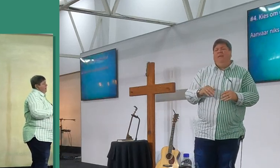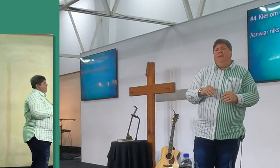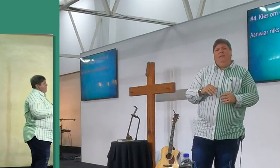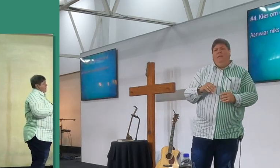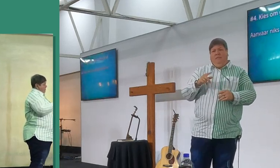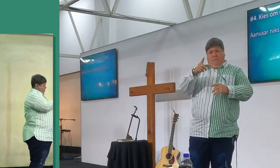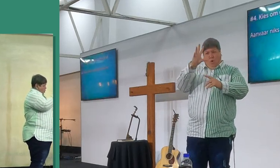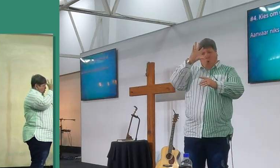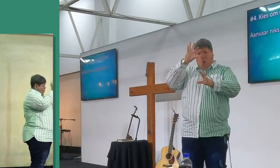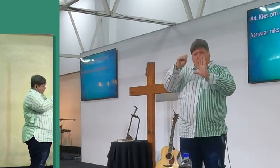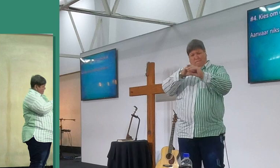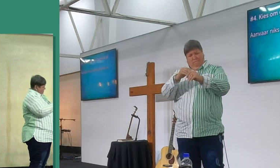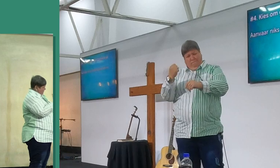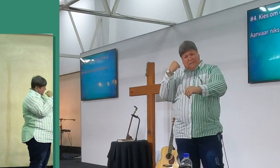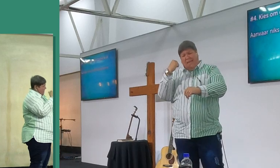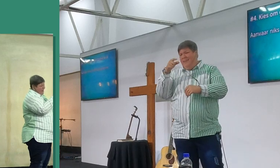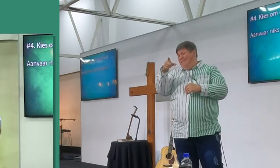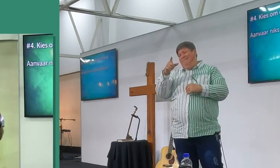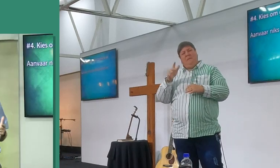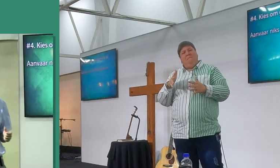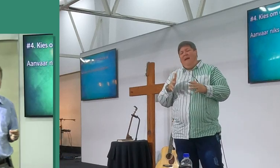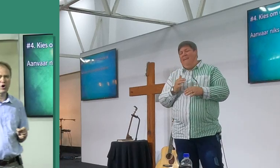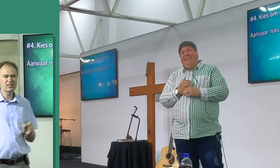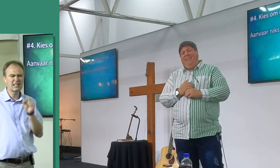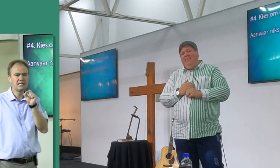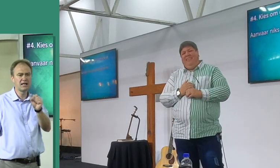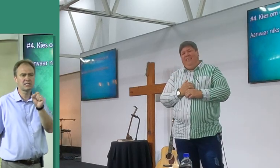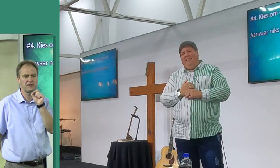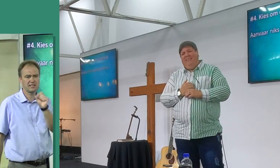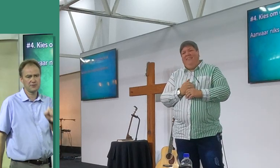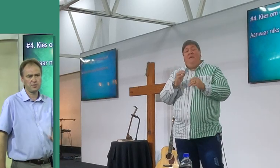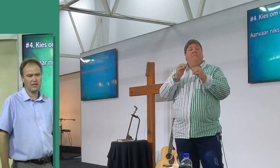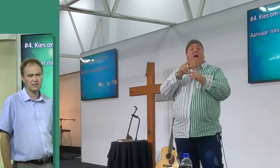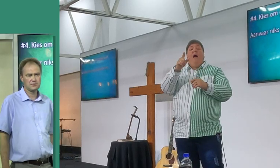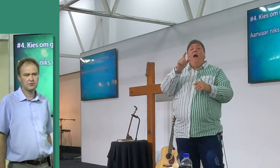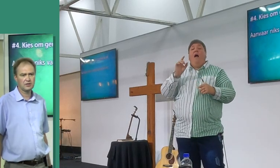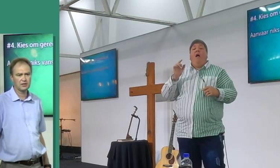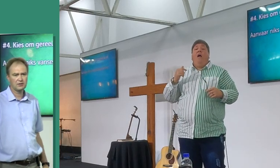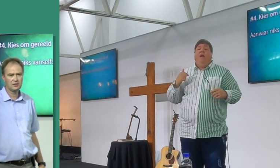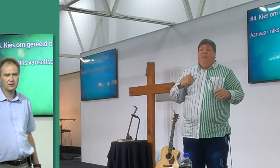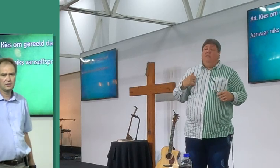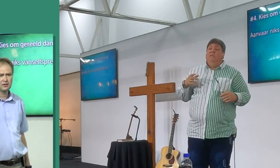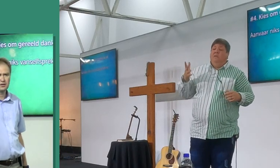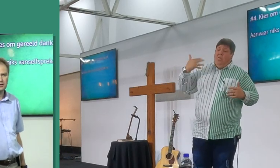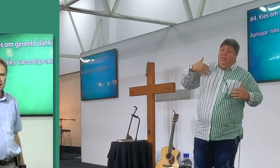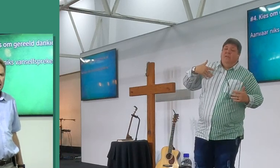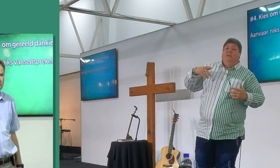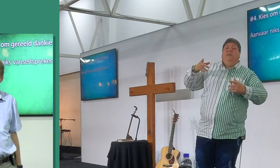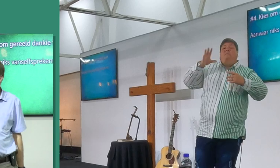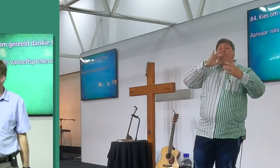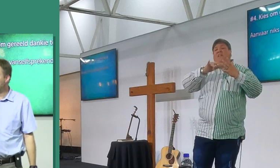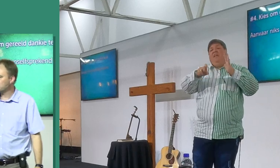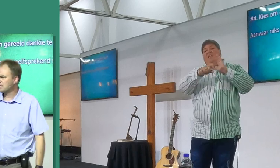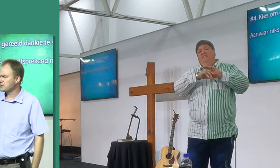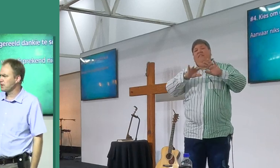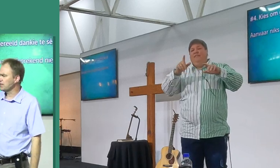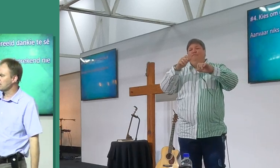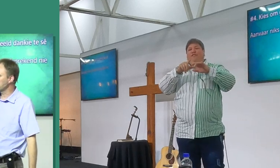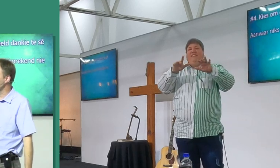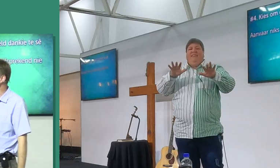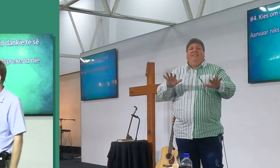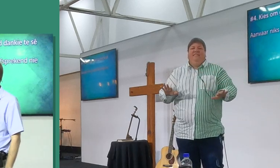vir die Heere dankie te sê, en weet jy wat doen dit, dit maak het ek niks van selfsprekend aanvaard nie, ouwe, ons moet niks van